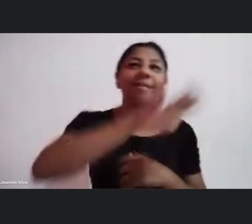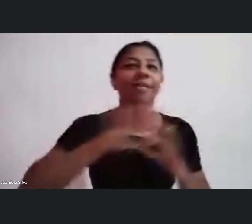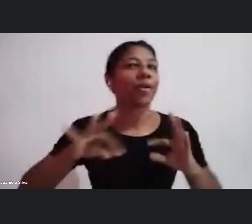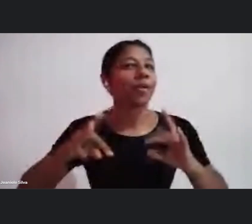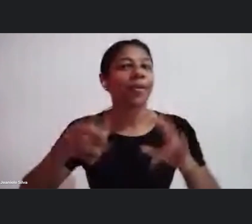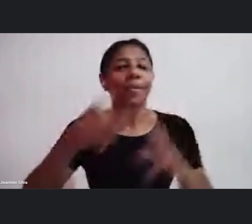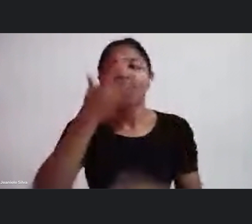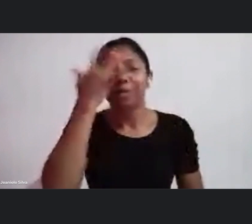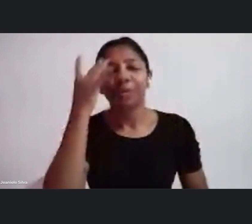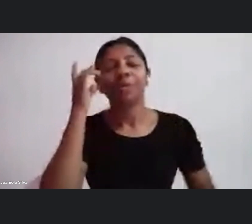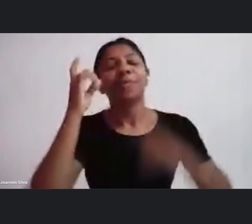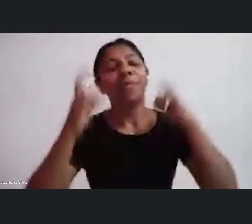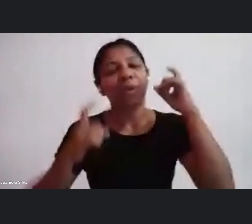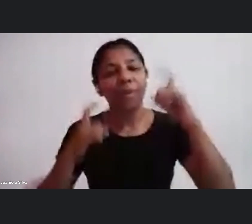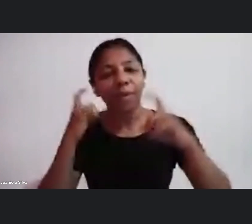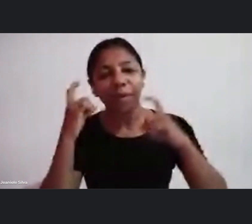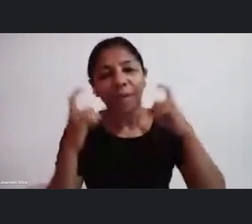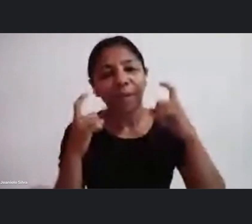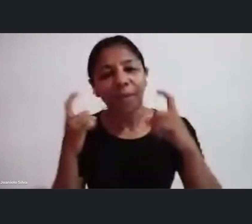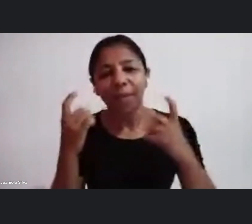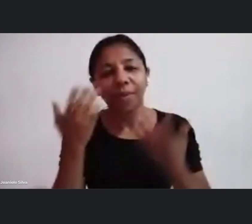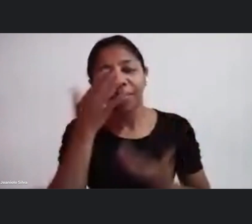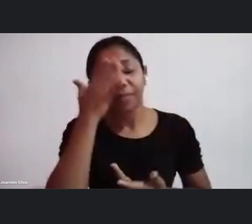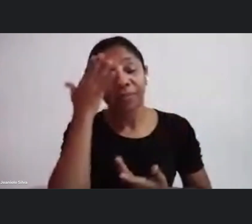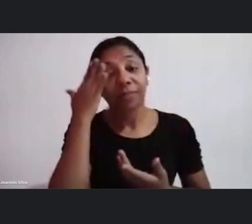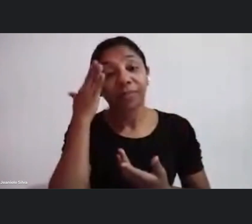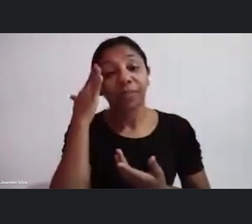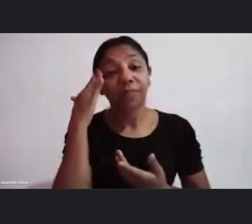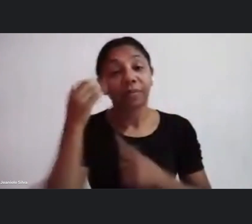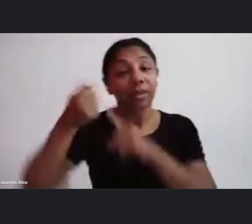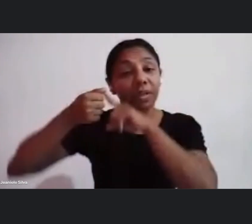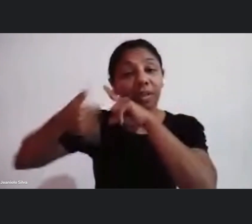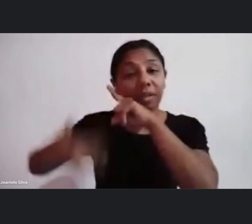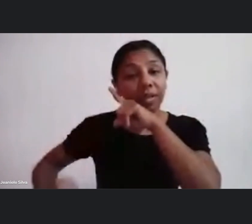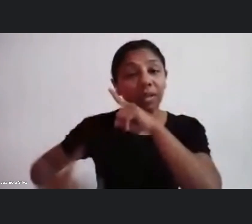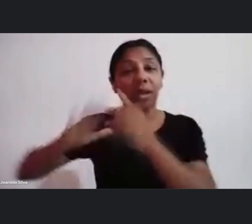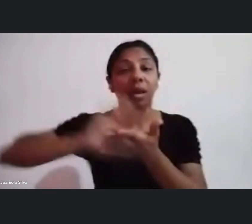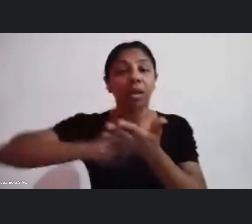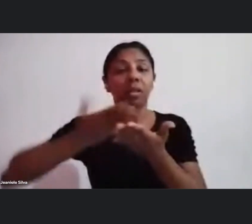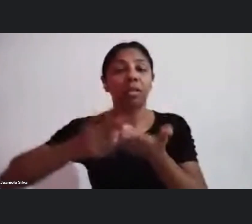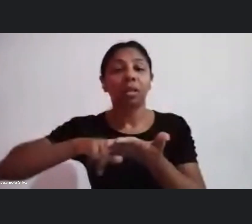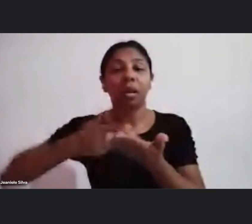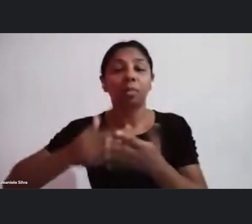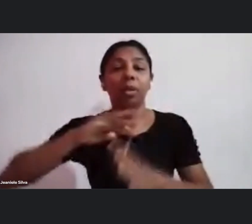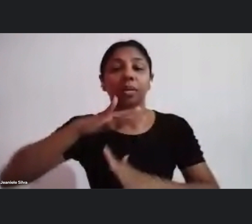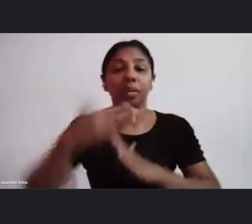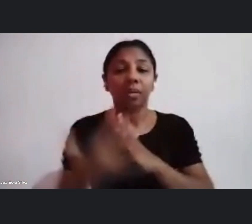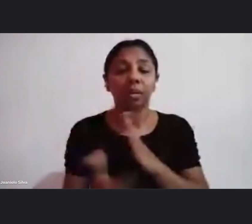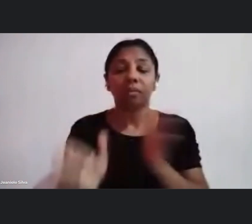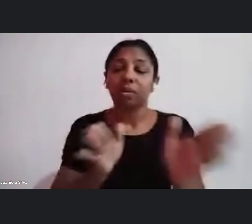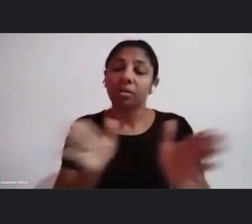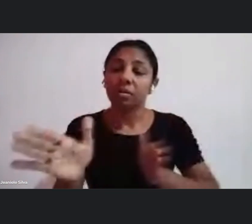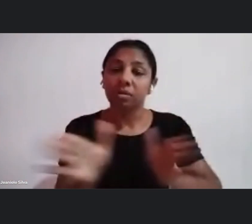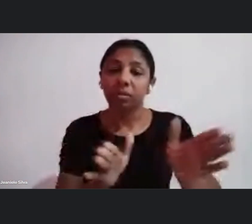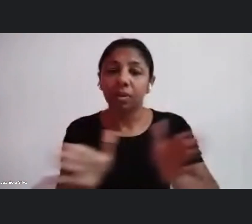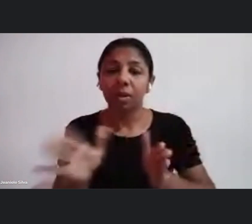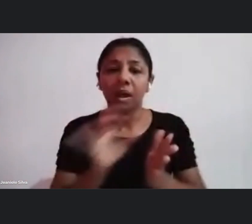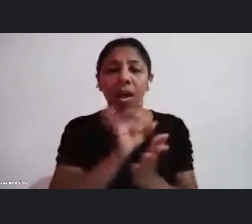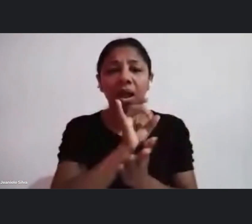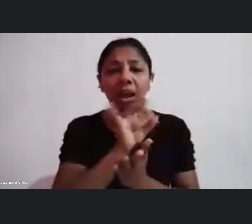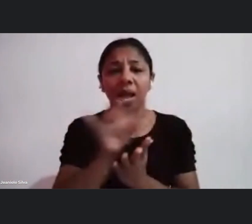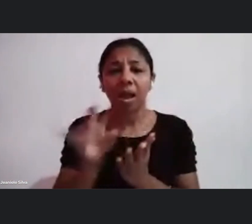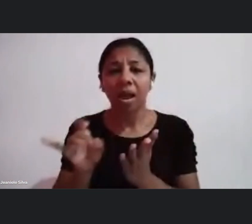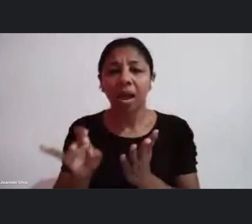a preocupação geral a gente vai ter autodescretor e intérprete livre as pessoas de acessibilidade suficientes pra cada município do país